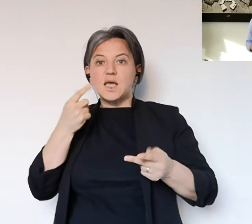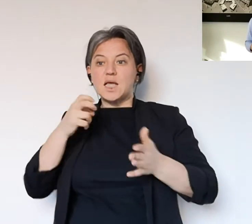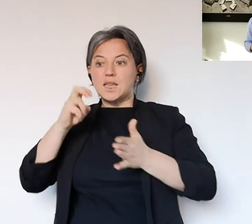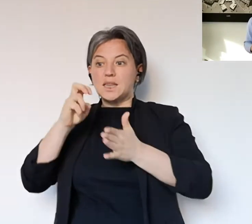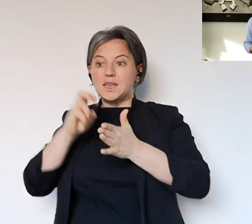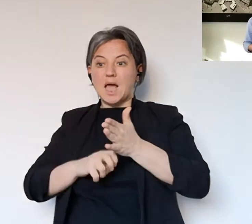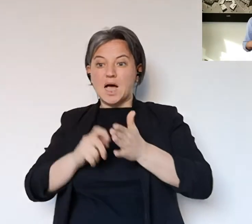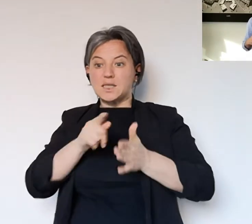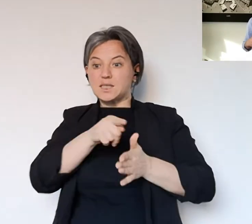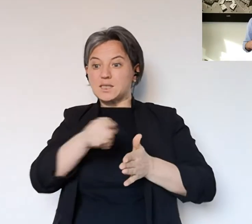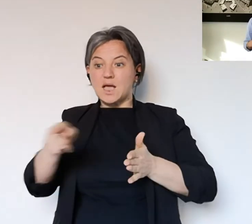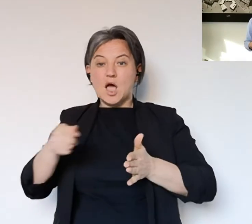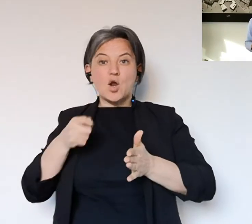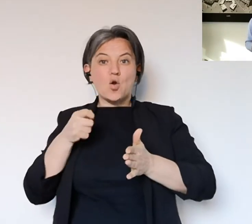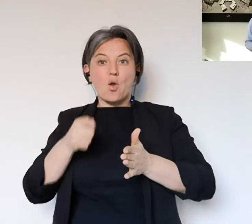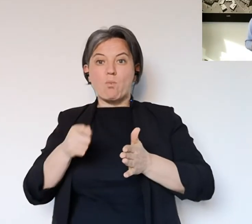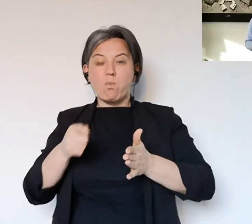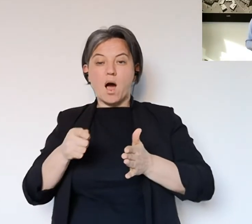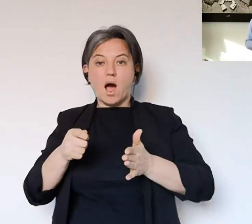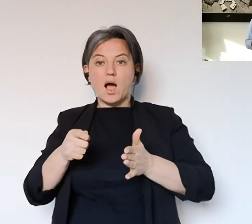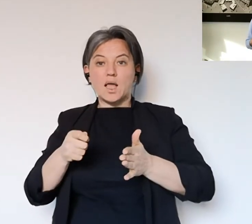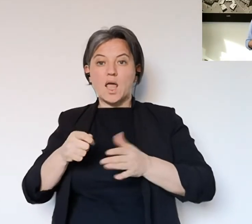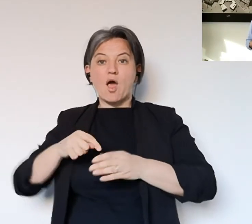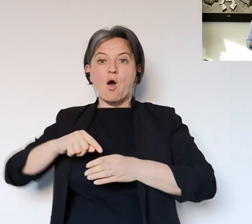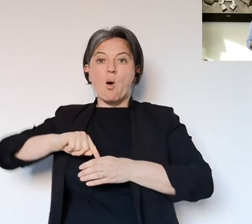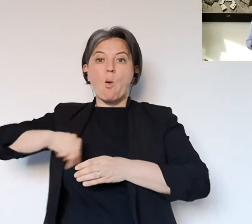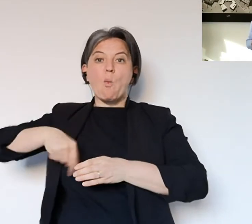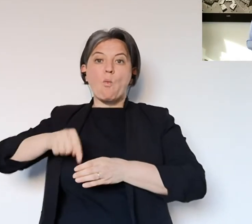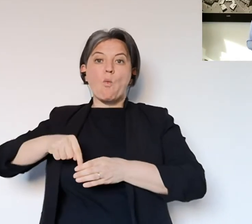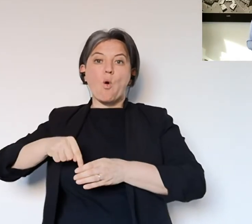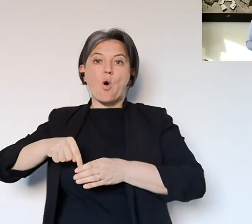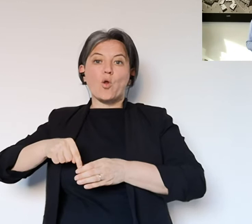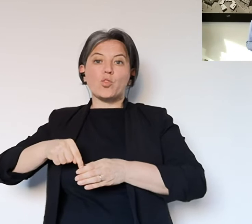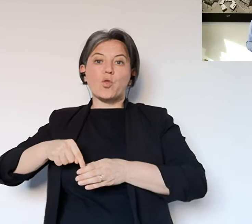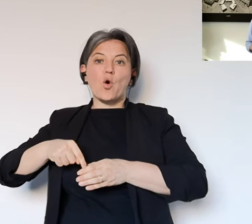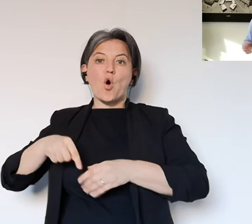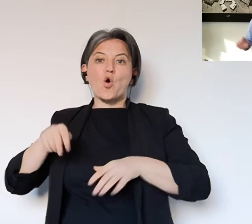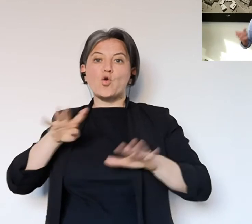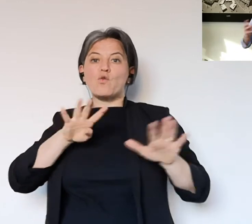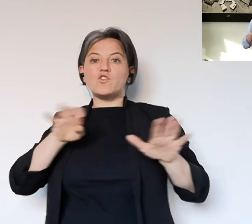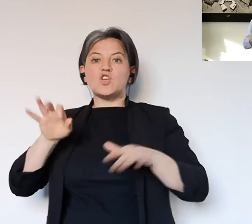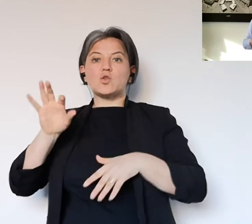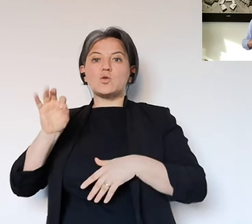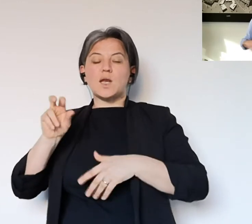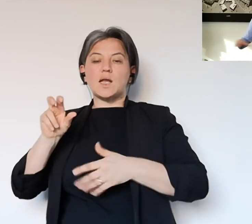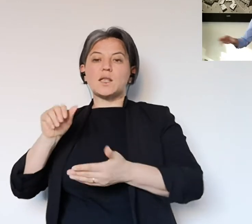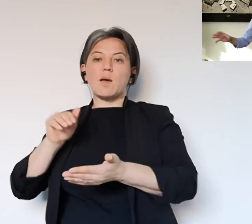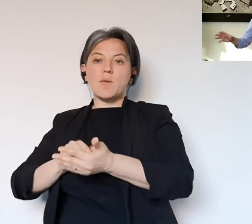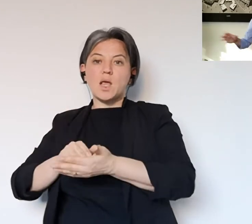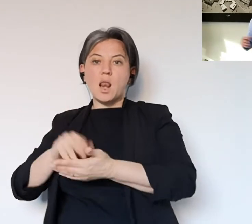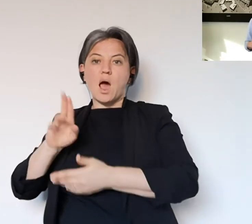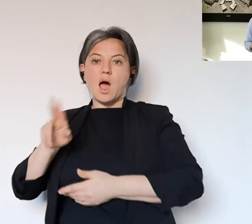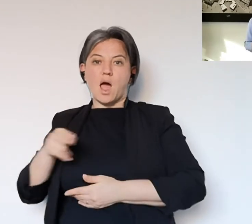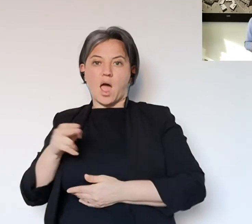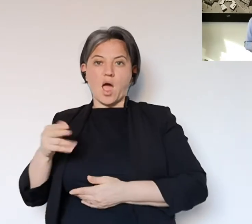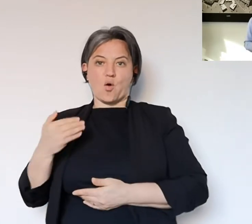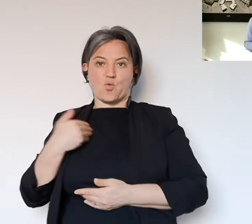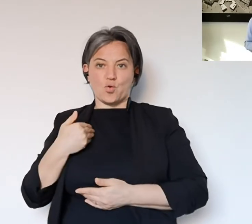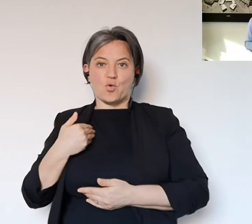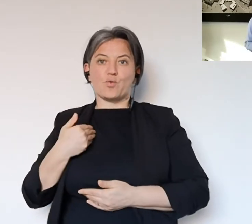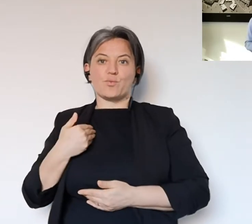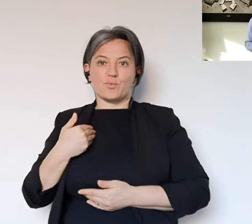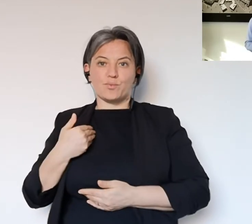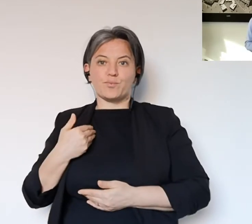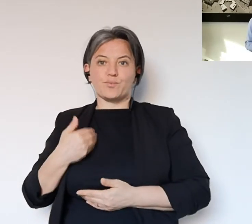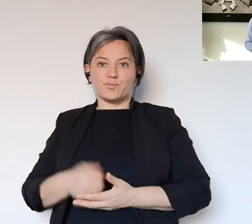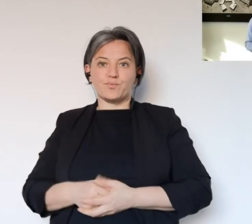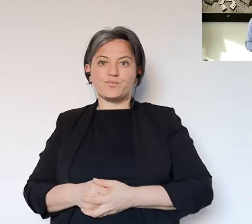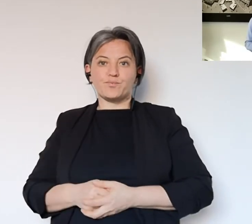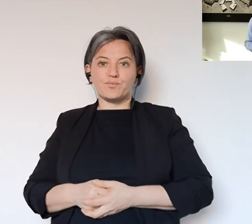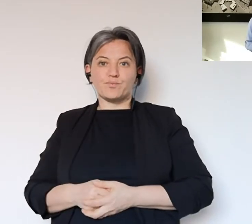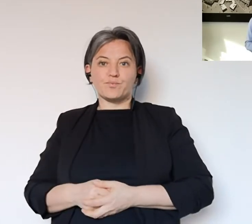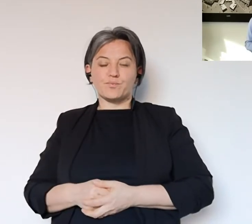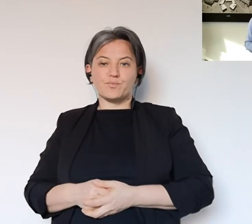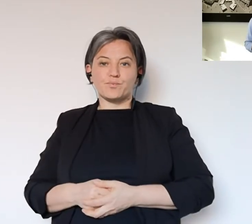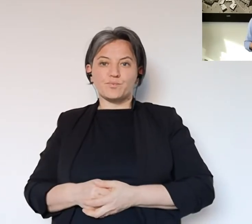eventuale mancata entrata sarebbe attorno ai 930 mila Euro. Questo scorrendo quello che è